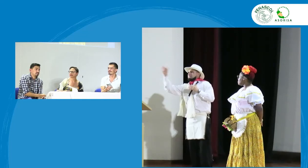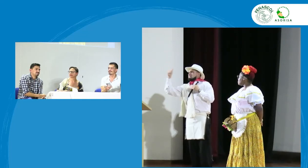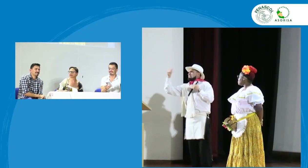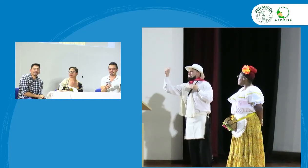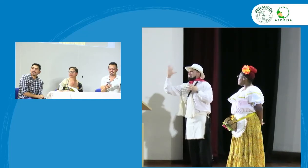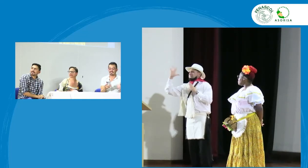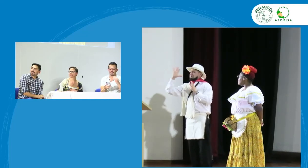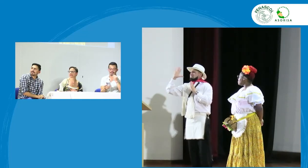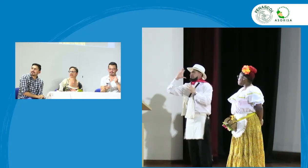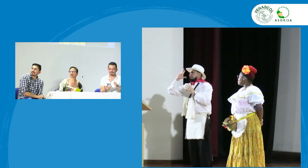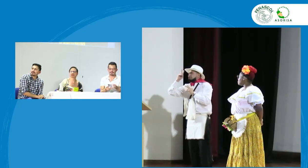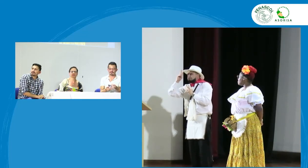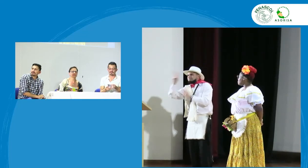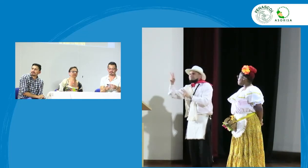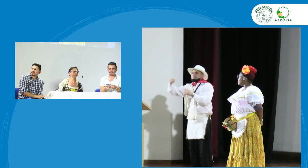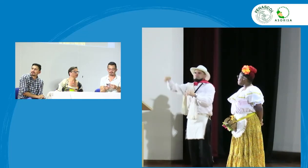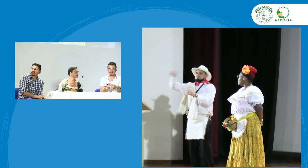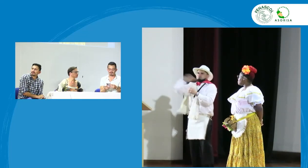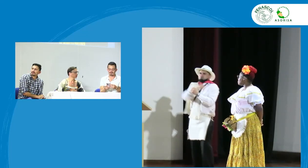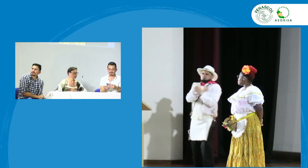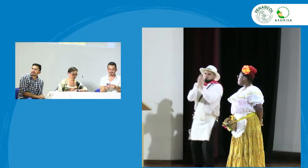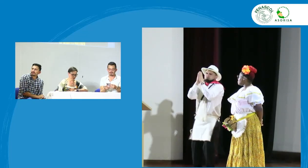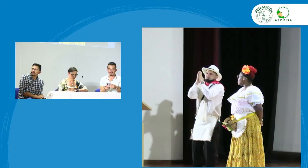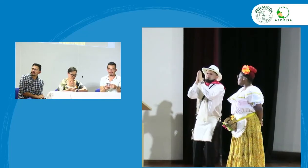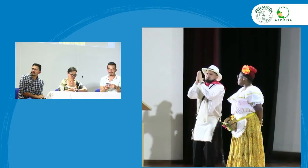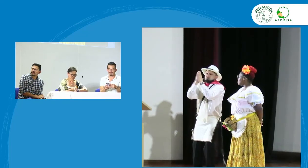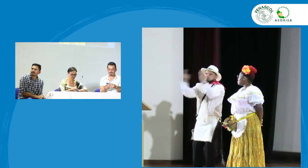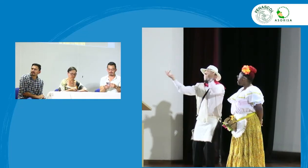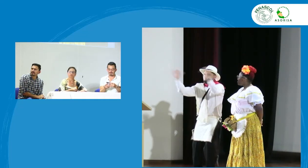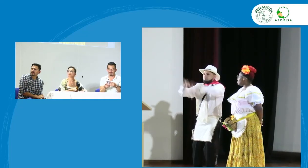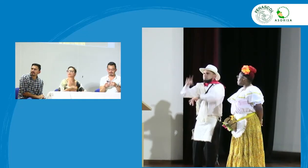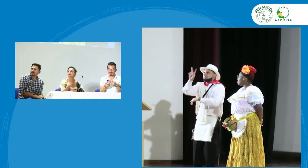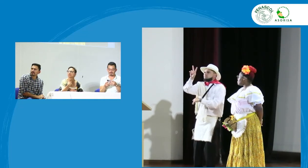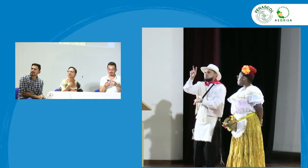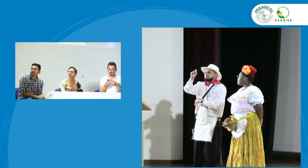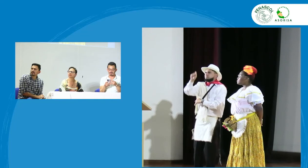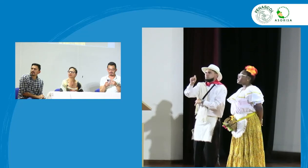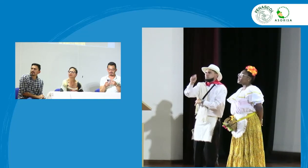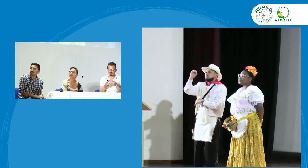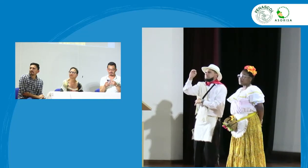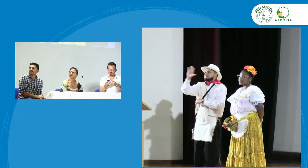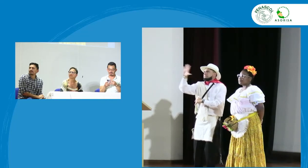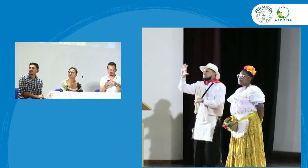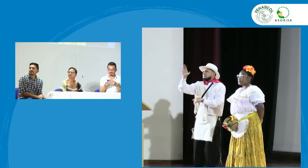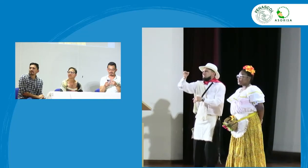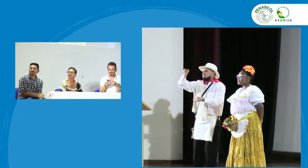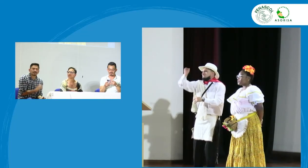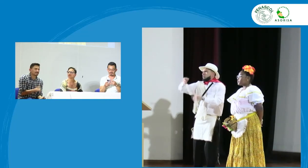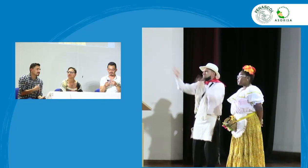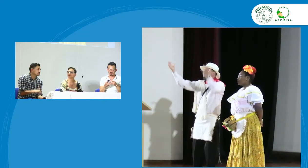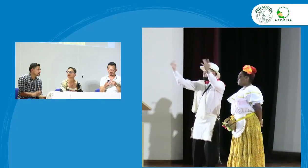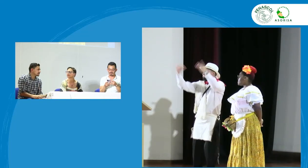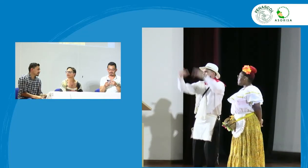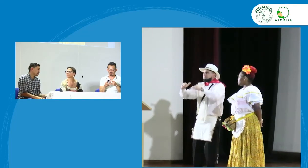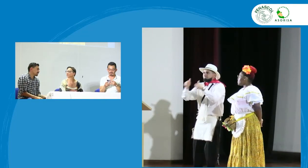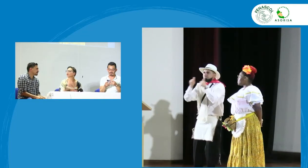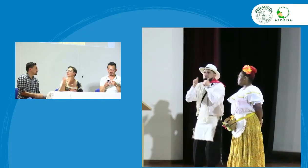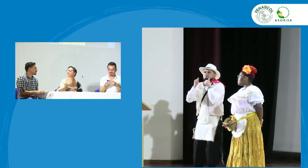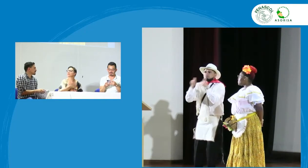las 9 10 de la noche entonces pues también en respeto a esta persona les pedimos iniciar lo más puntualmente